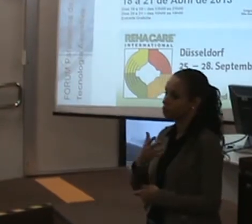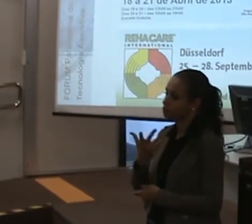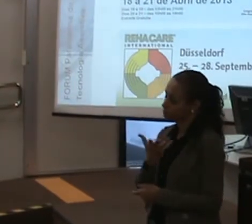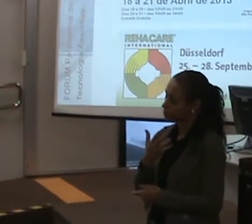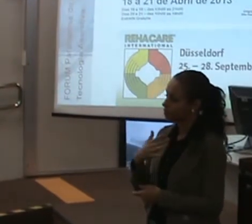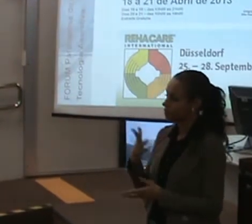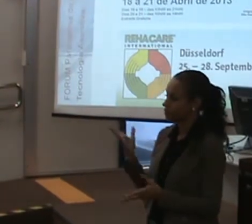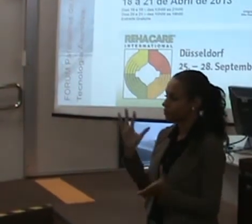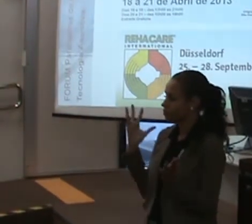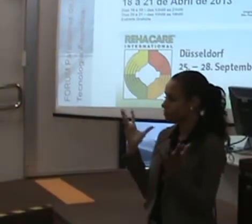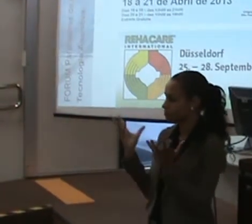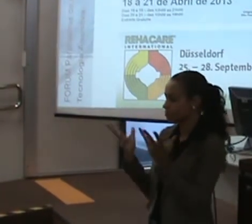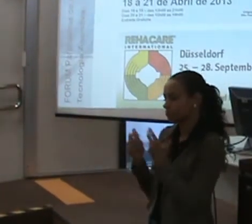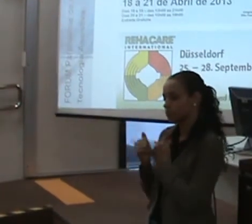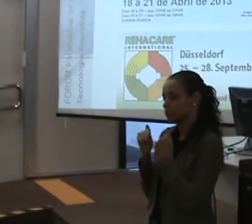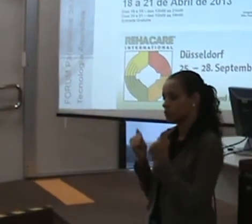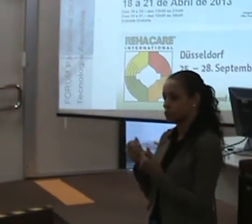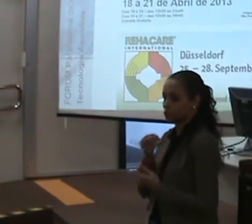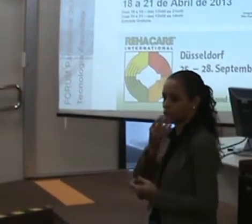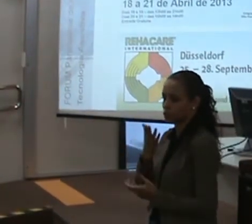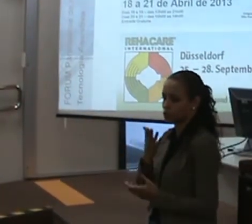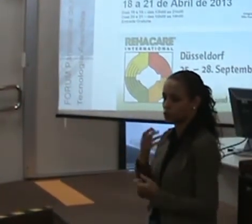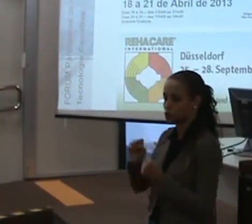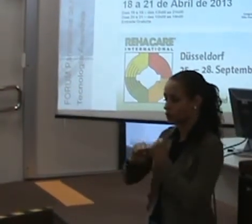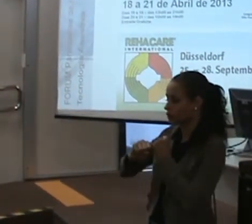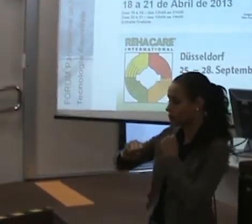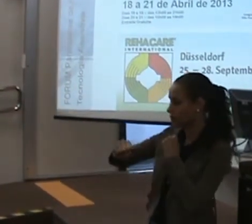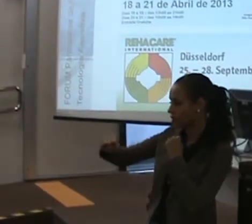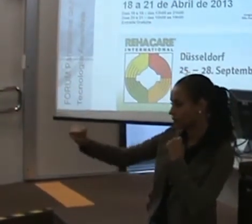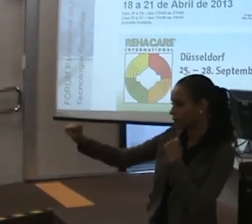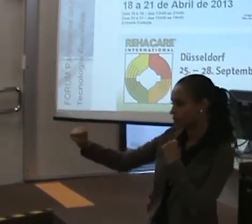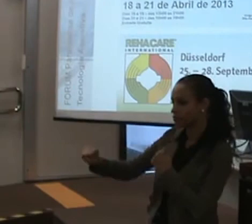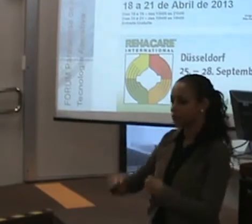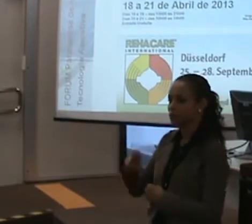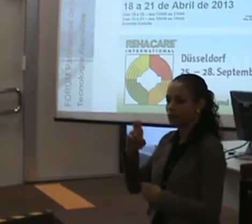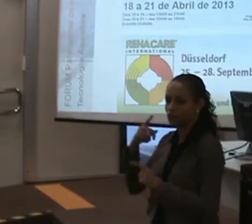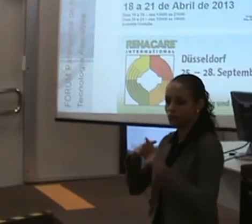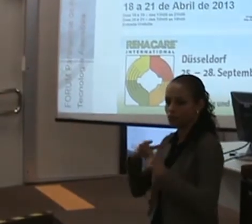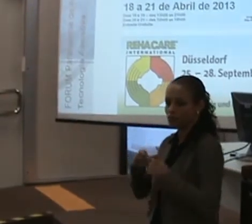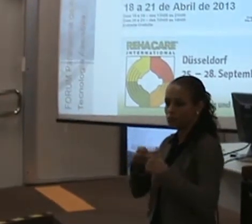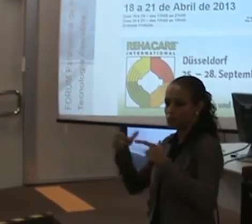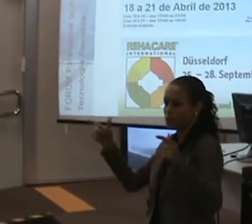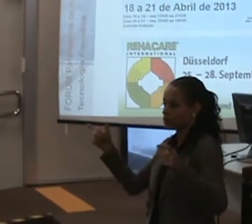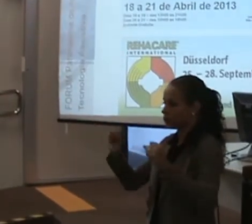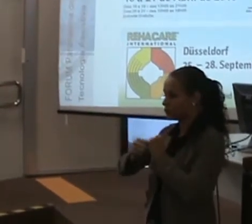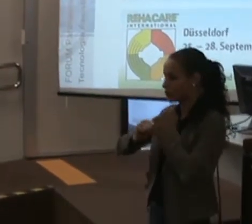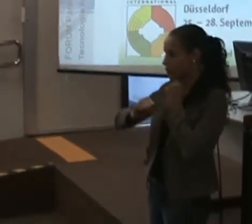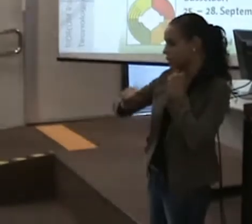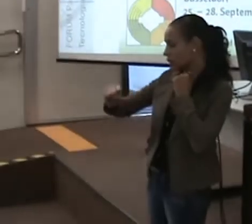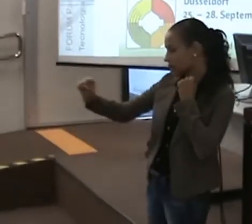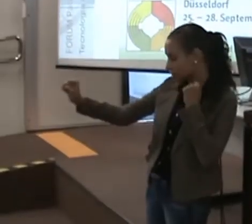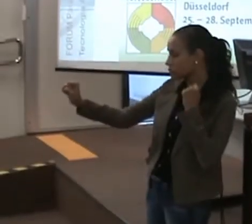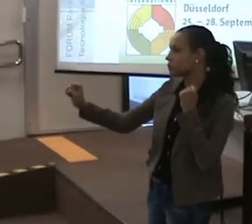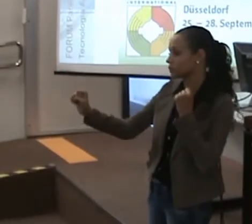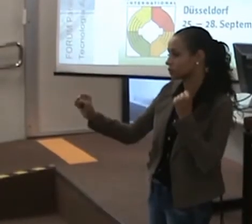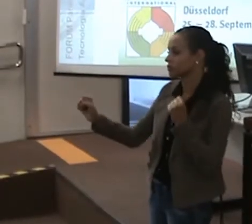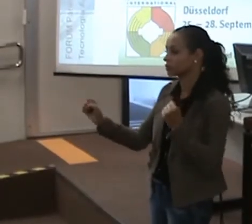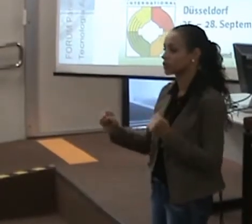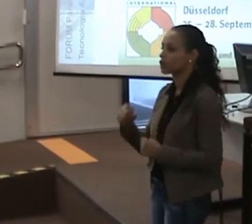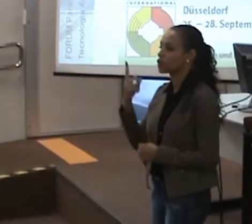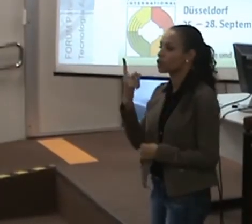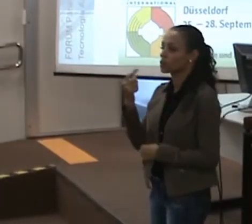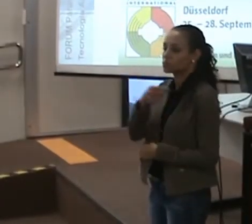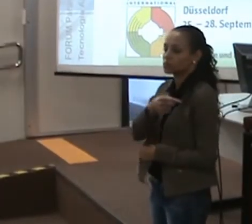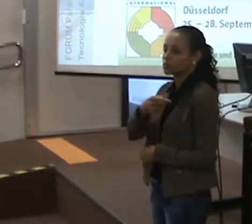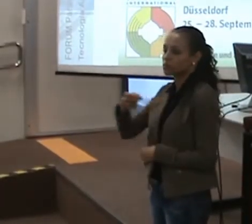feira espetacular. O tamanho do pavilhão deles é mais ou menos cinco vezes maior do que o Nambi. Então, a gente leva uma